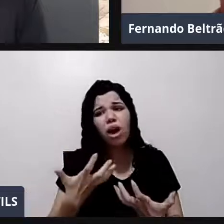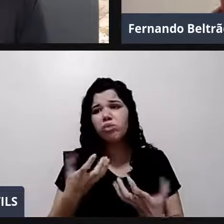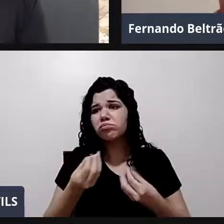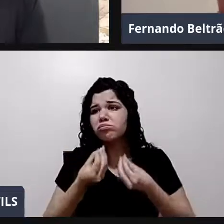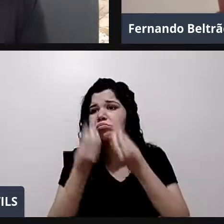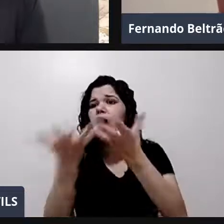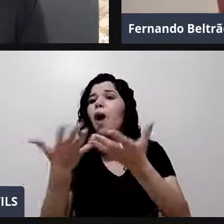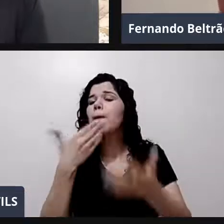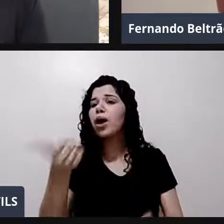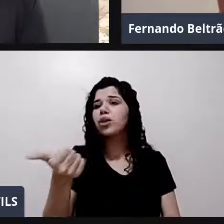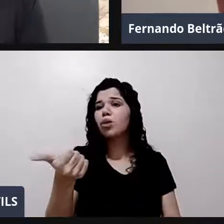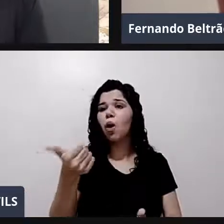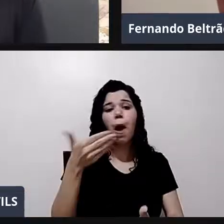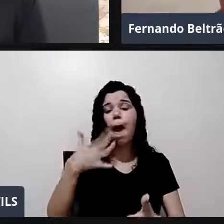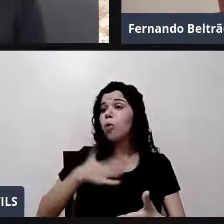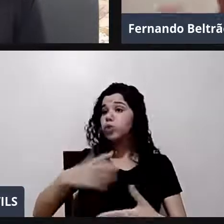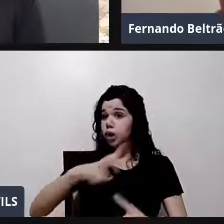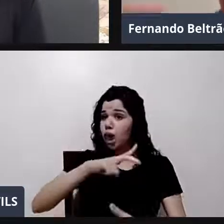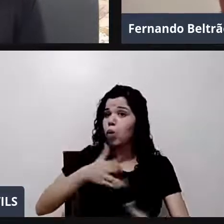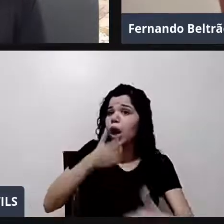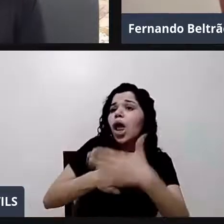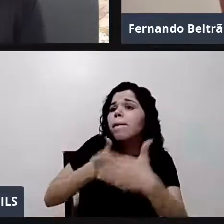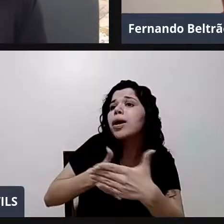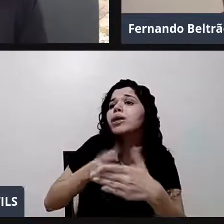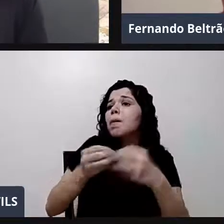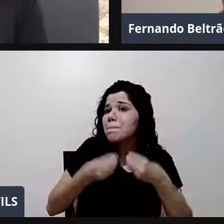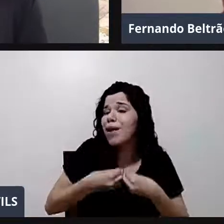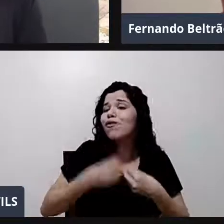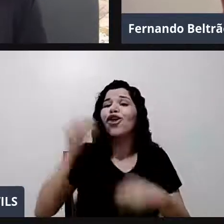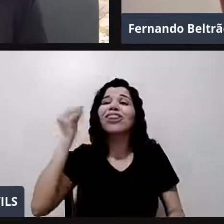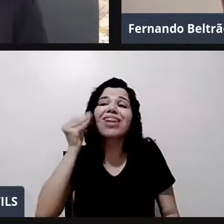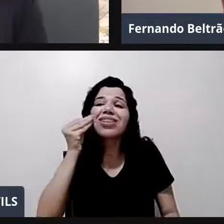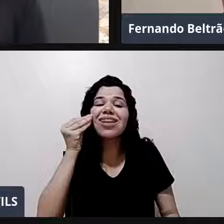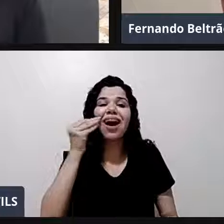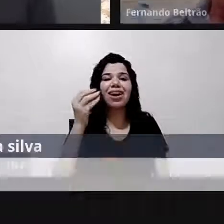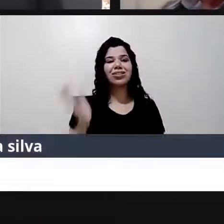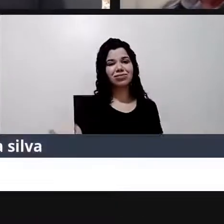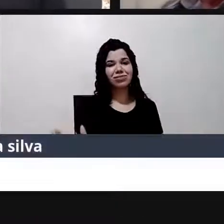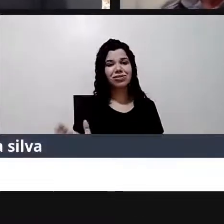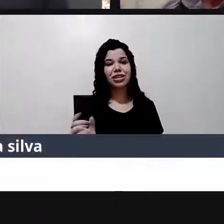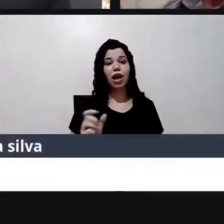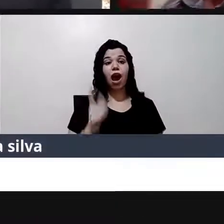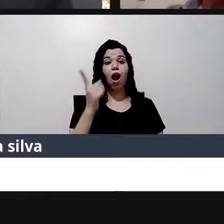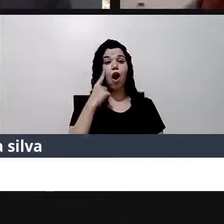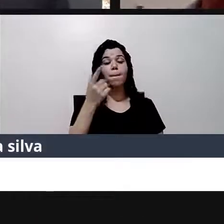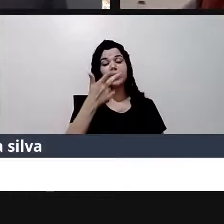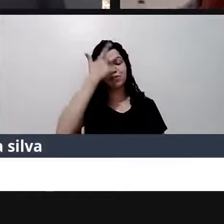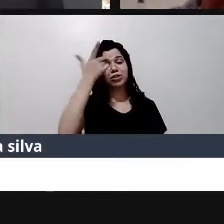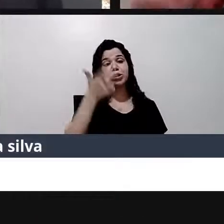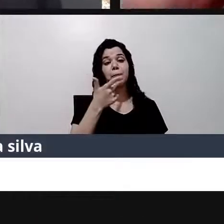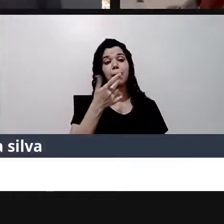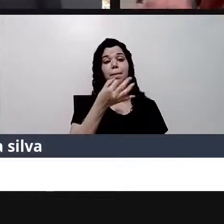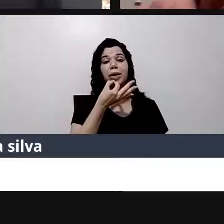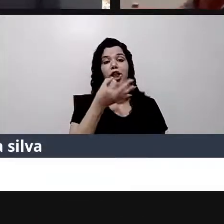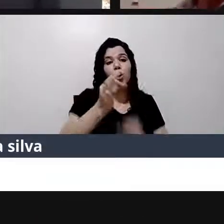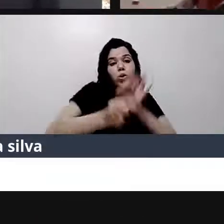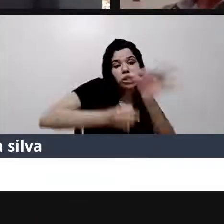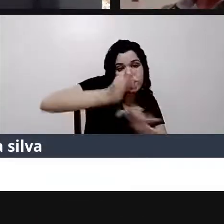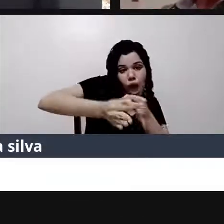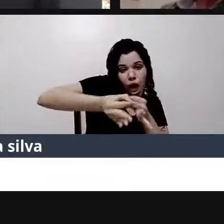mas é o que eu sei. Ok? Então, vou fazer. Alguém pediu de célula. Está certo? Eu vou falar um pouquinho para a